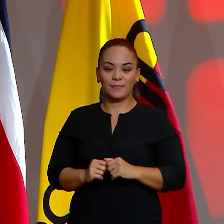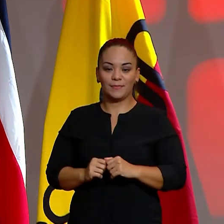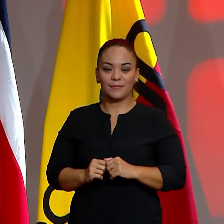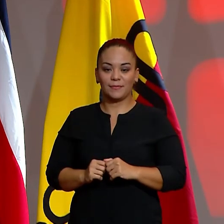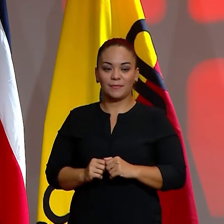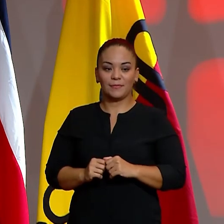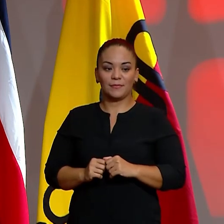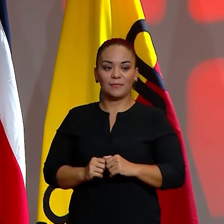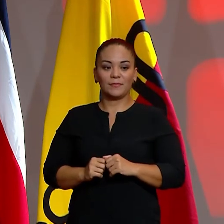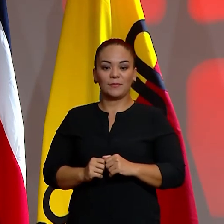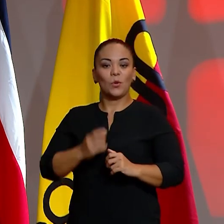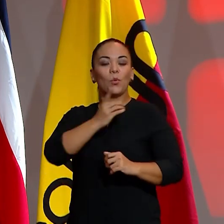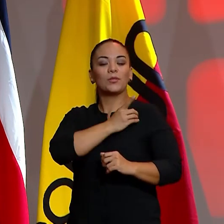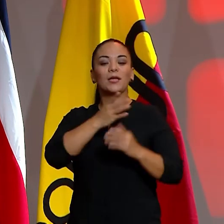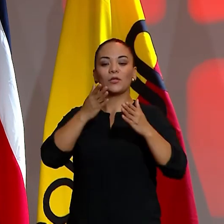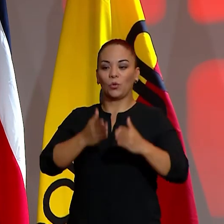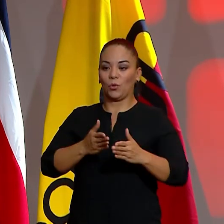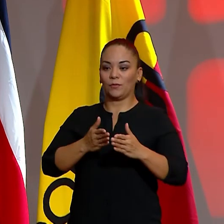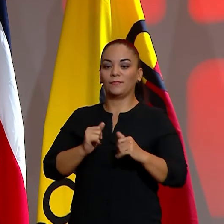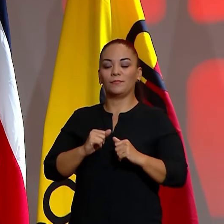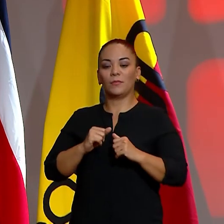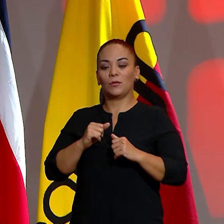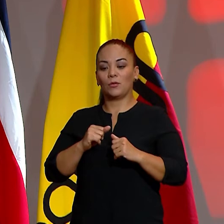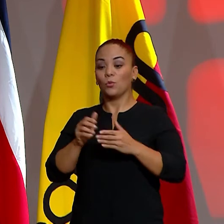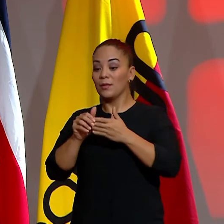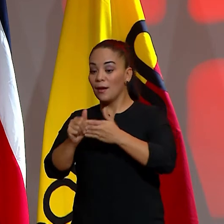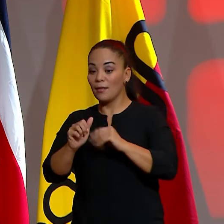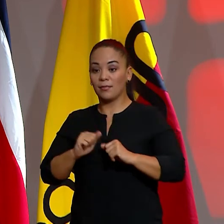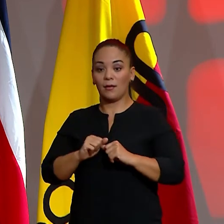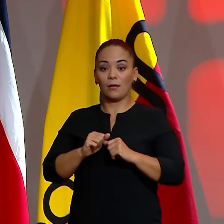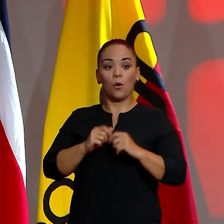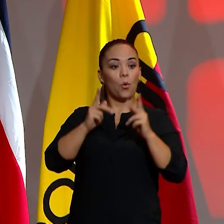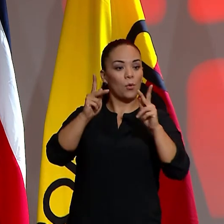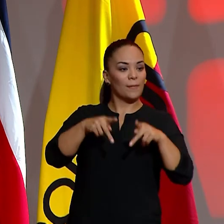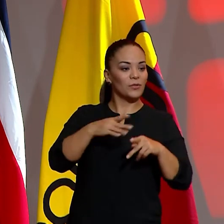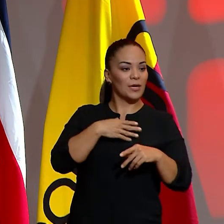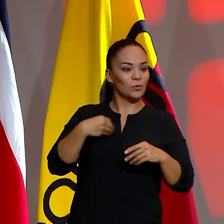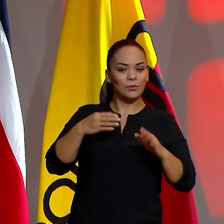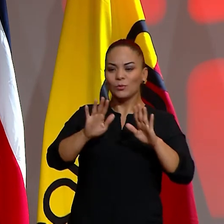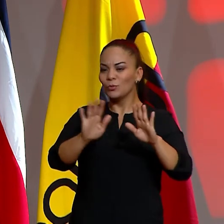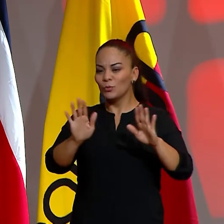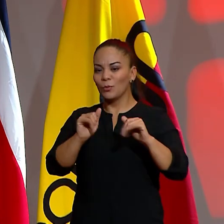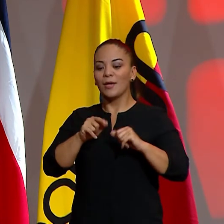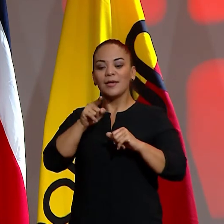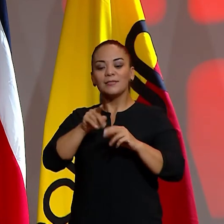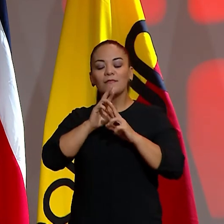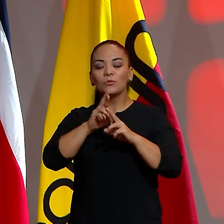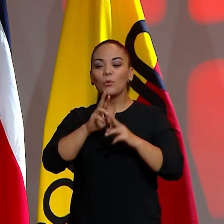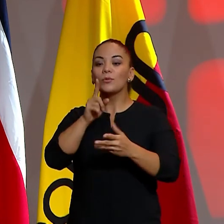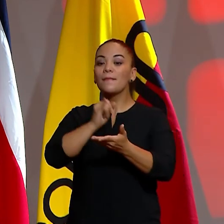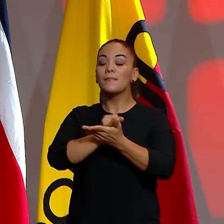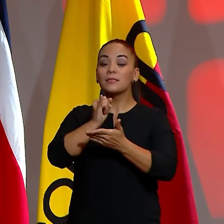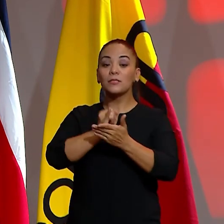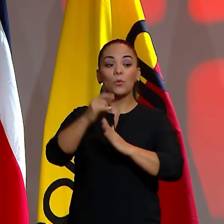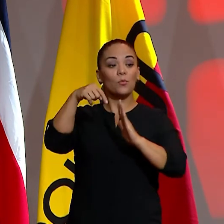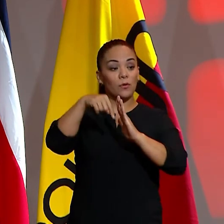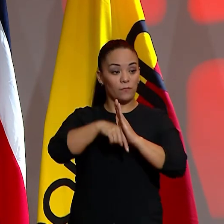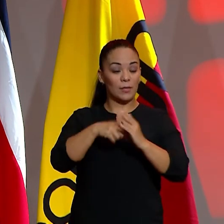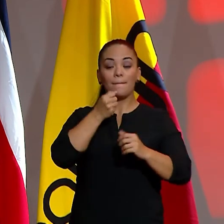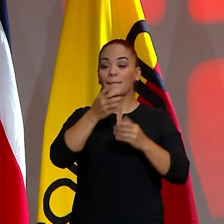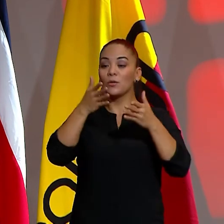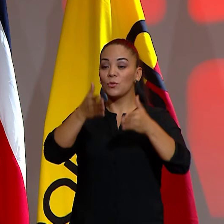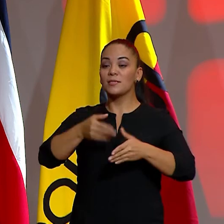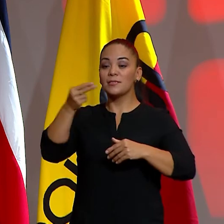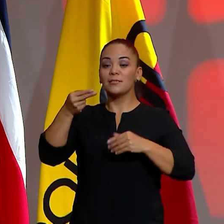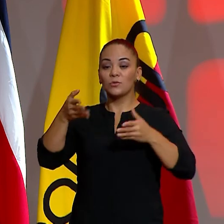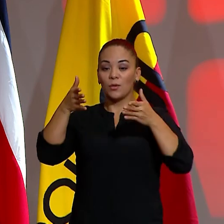un director técnico, un dirigente o un aficionado. Es el resultado de una investigación profunda de un periodista e